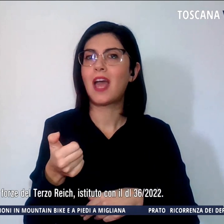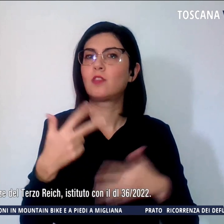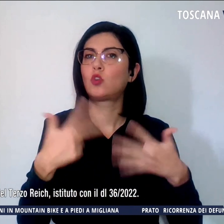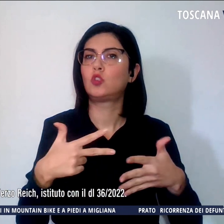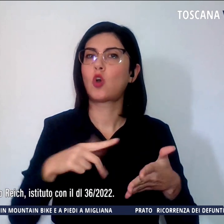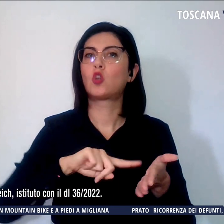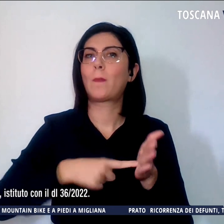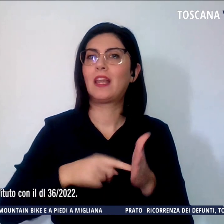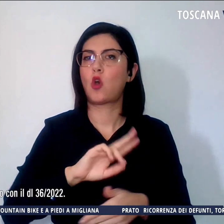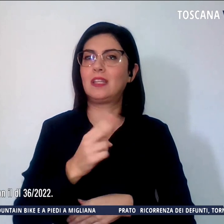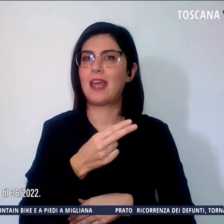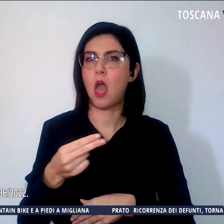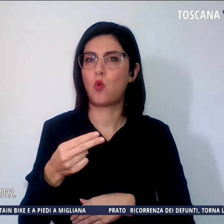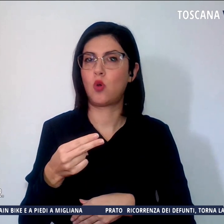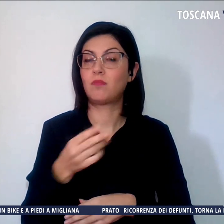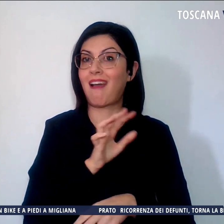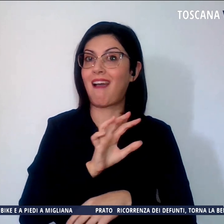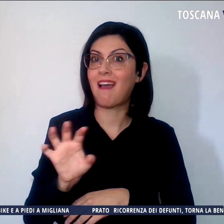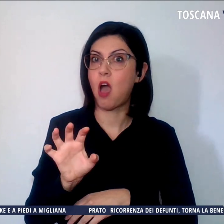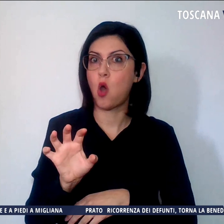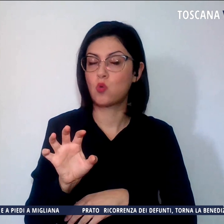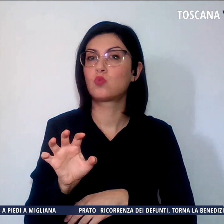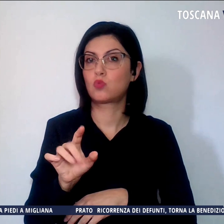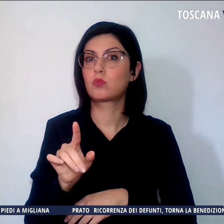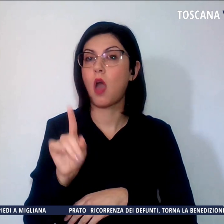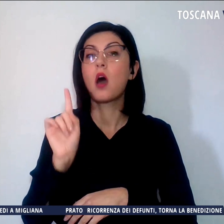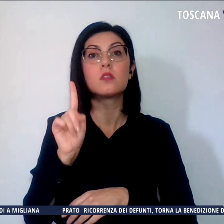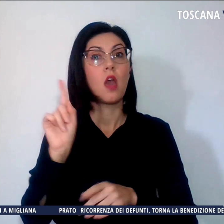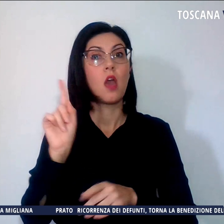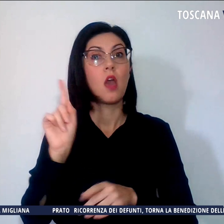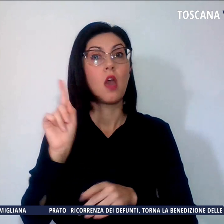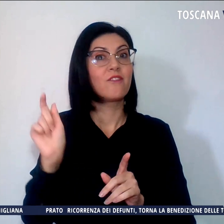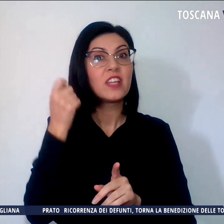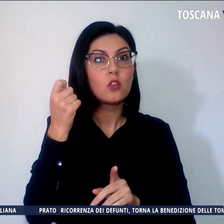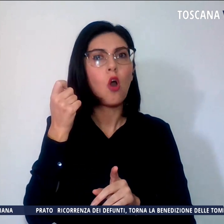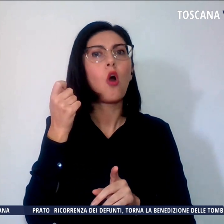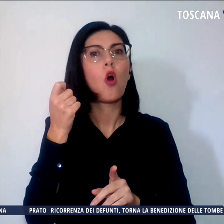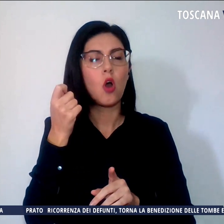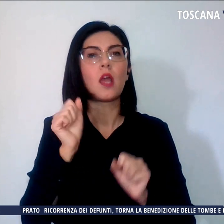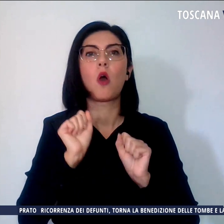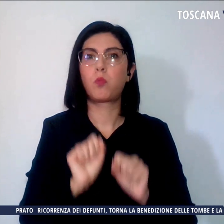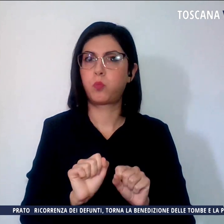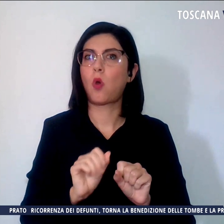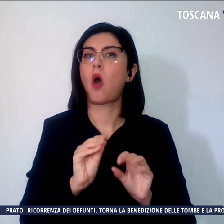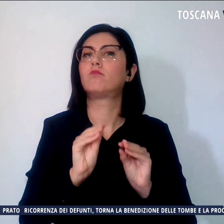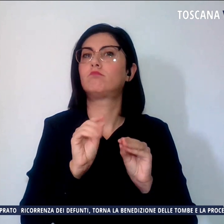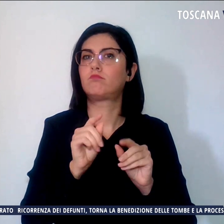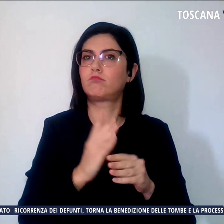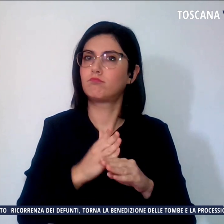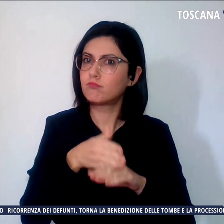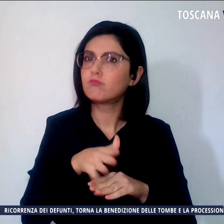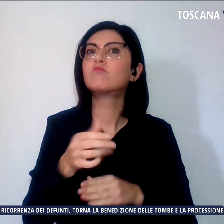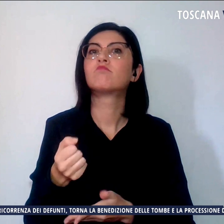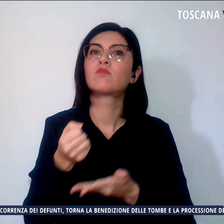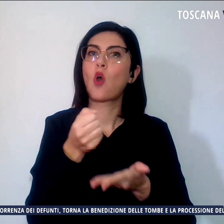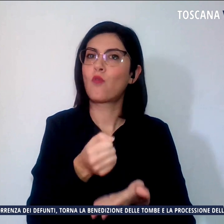Una causa finalizzata in caso di vittoria a poter accedere al fondo per il ristoro dei danni